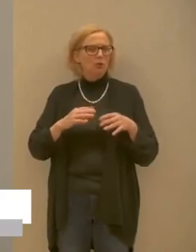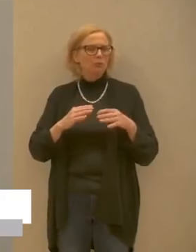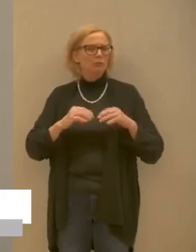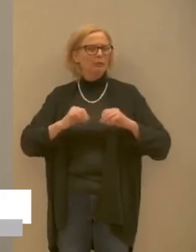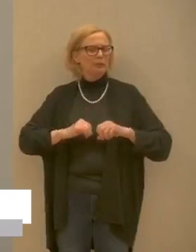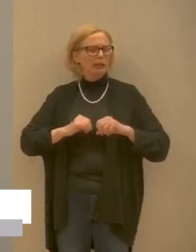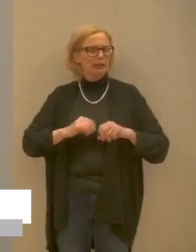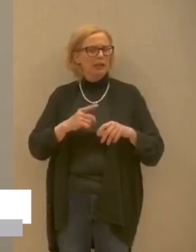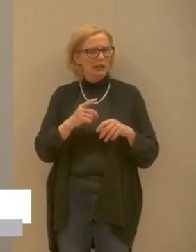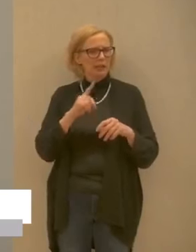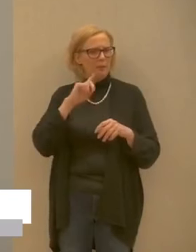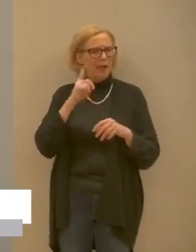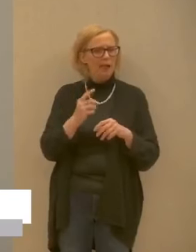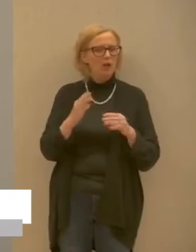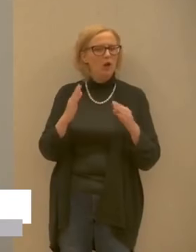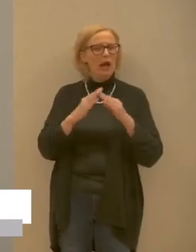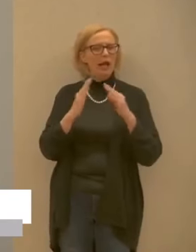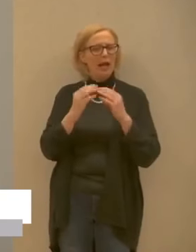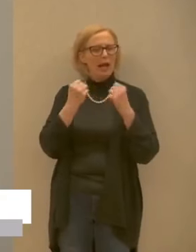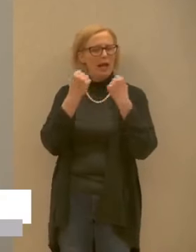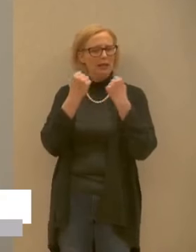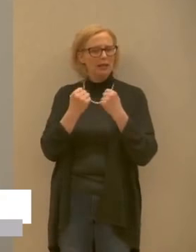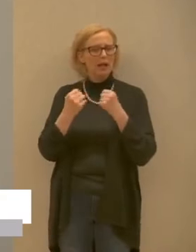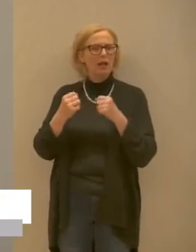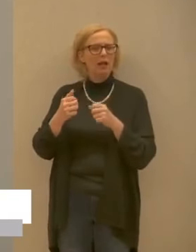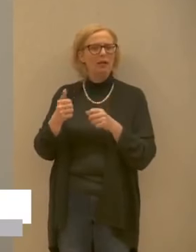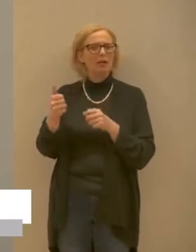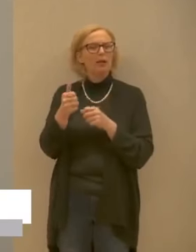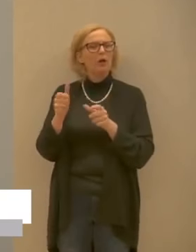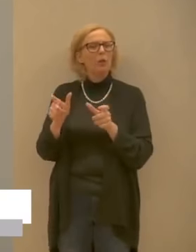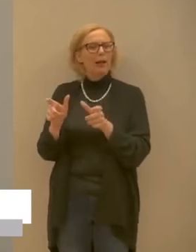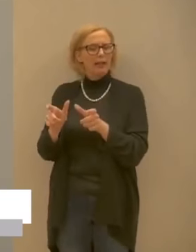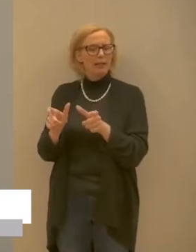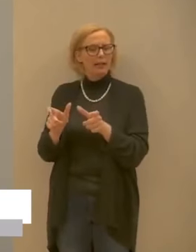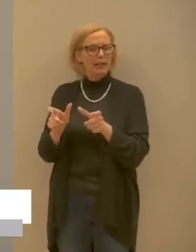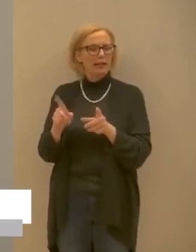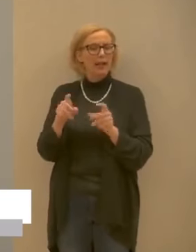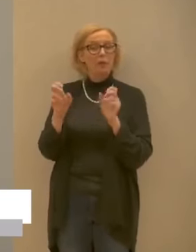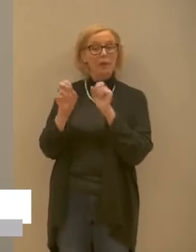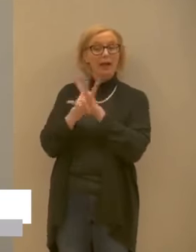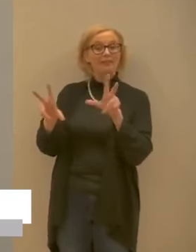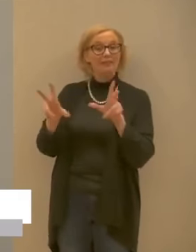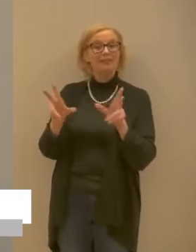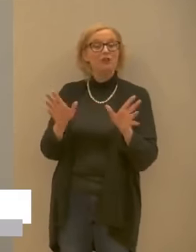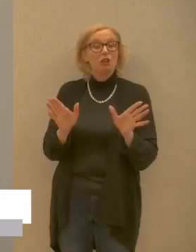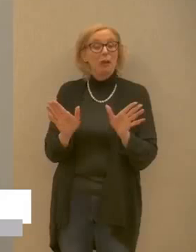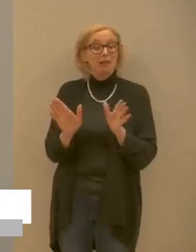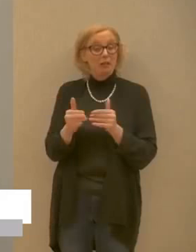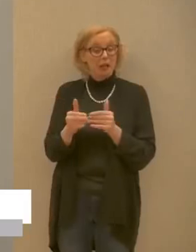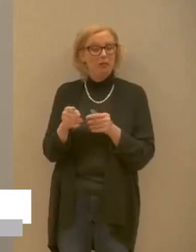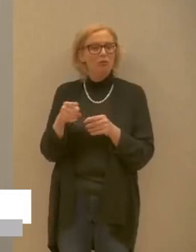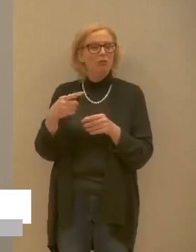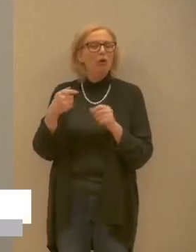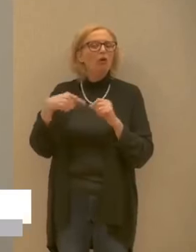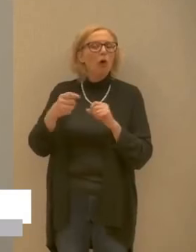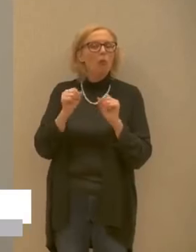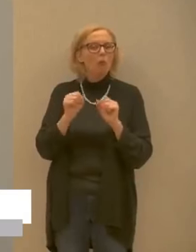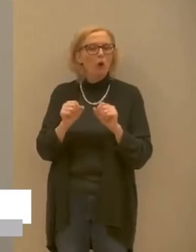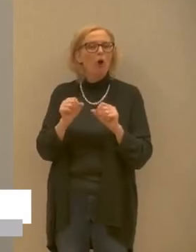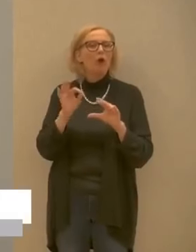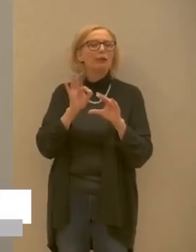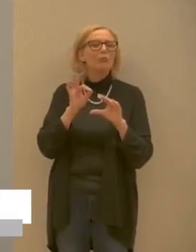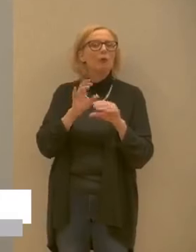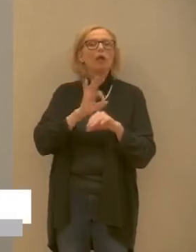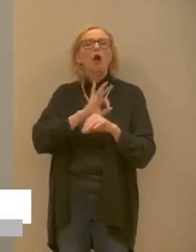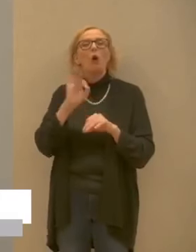segnalare al dipartimento di prevenzione questo problema verrà fatto un tampone oppure si deciderà